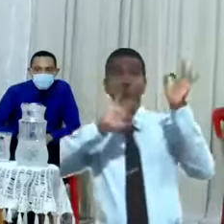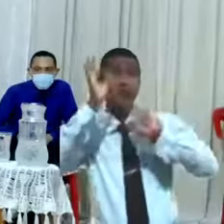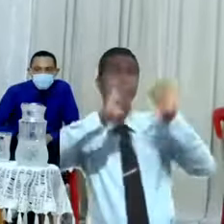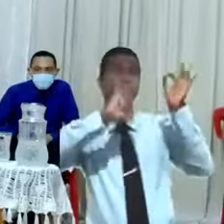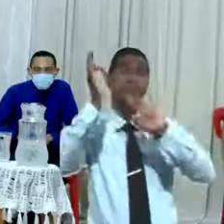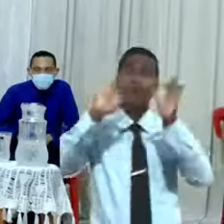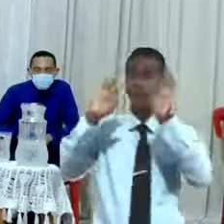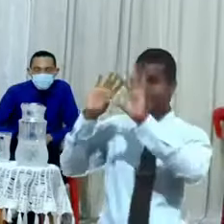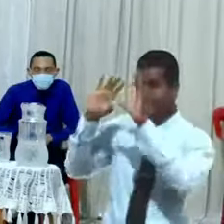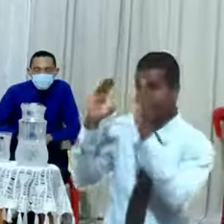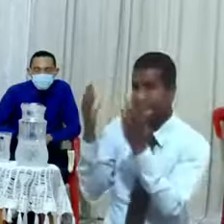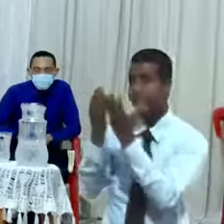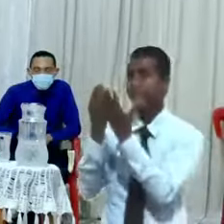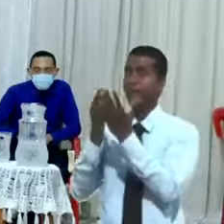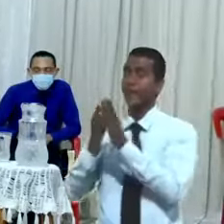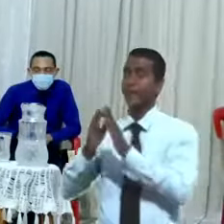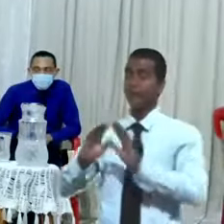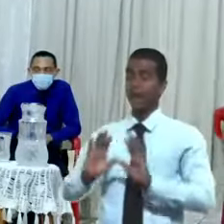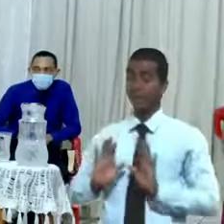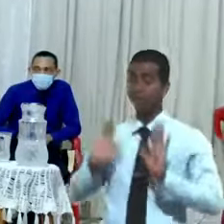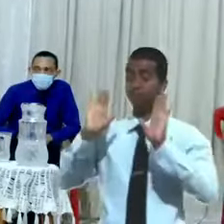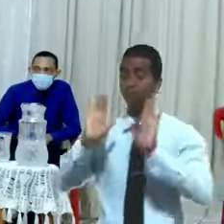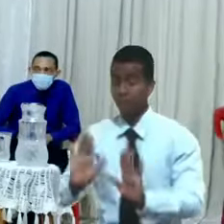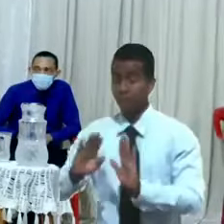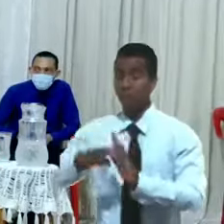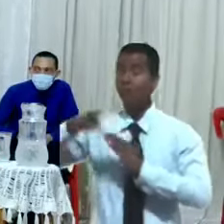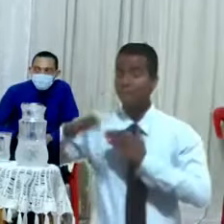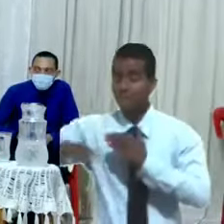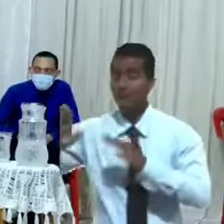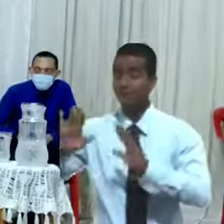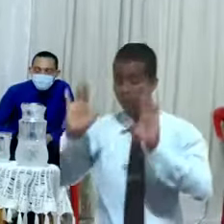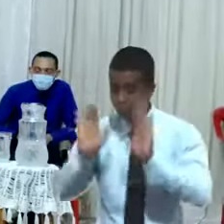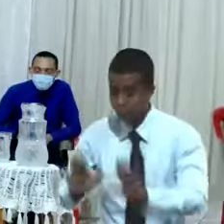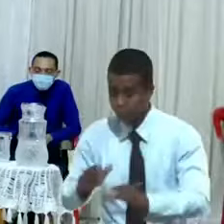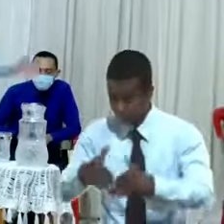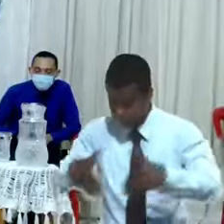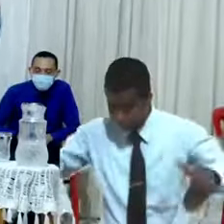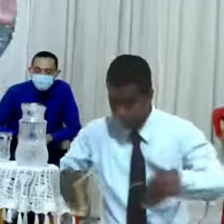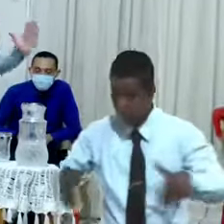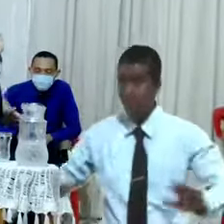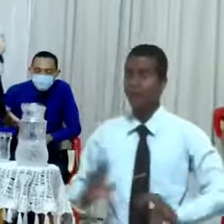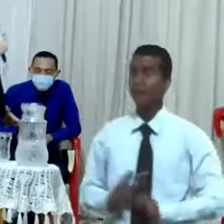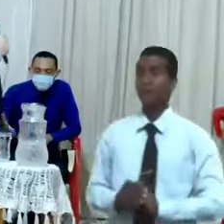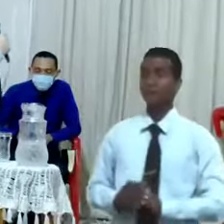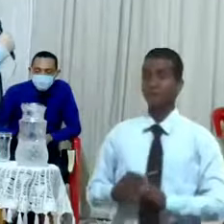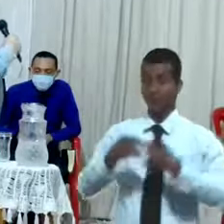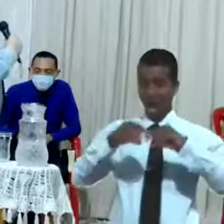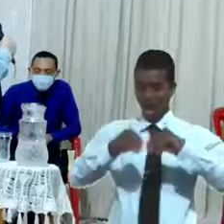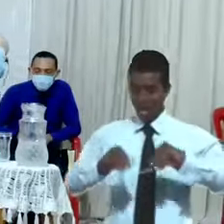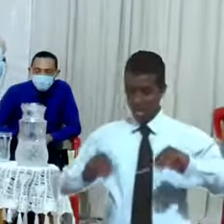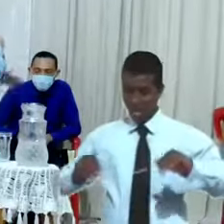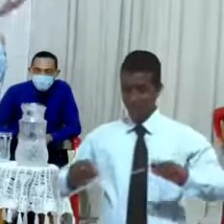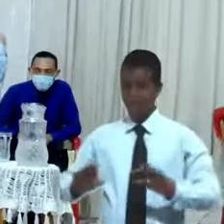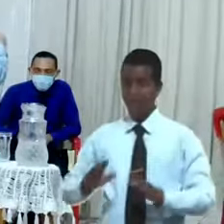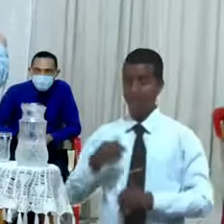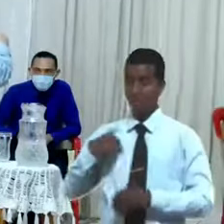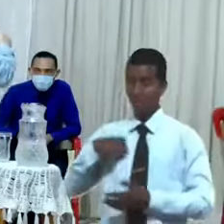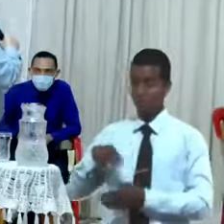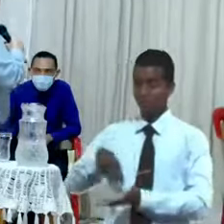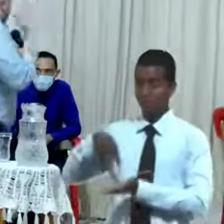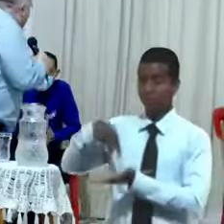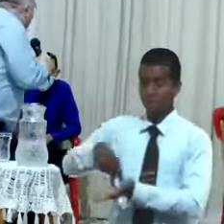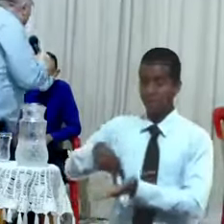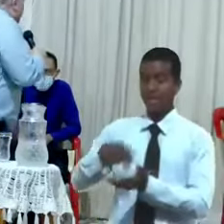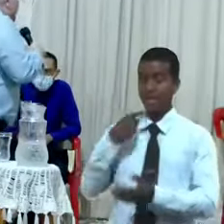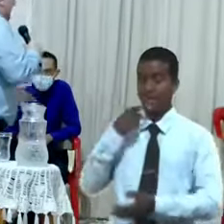y cuando le extendí al mar le extendí unas murallas de arena y me paré y le dije al mar hasta